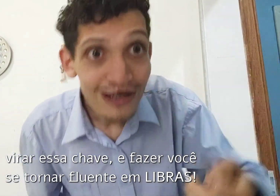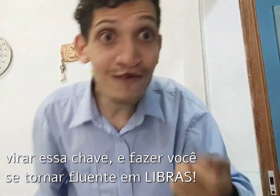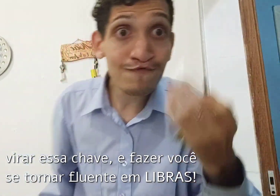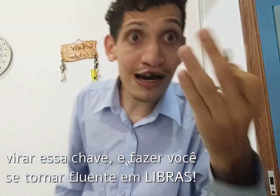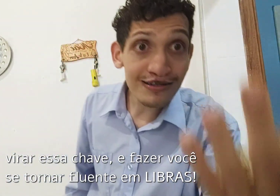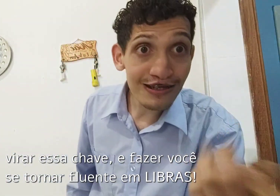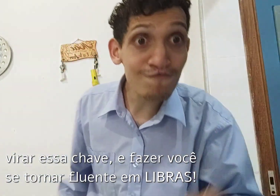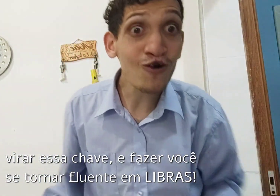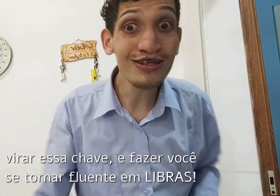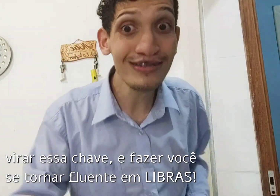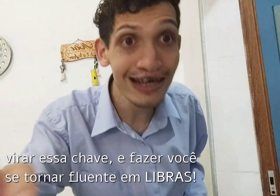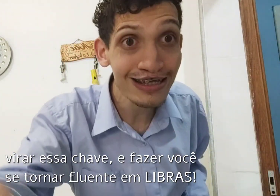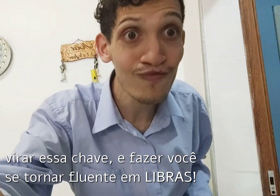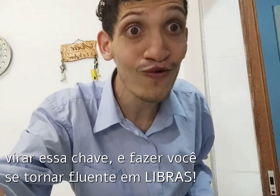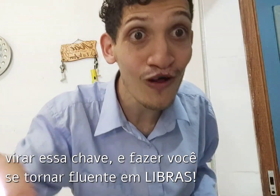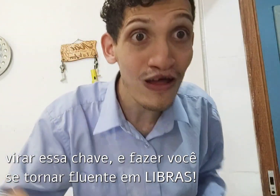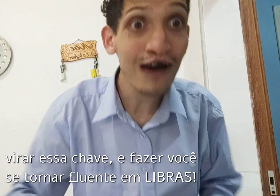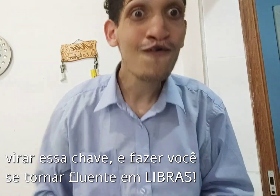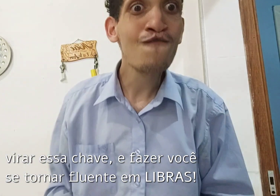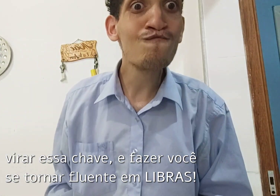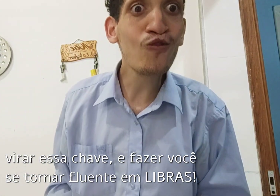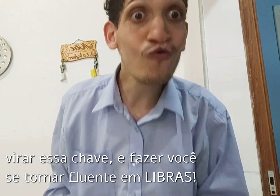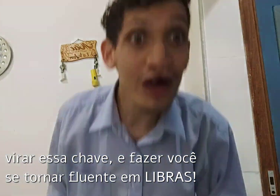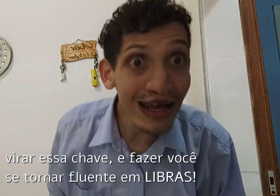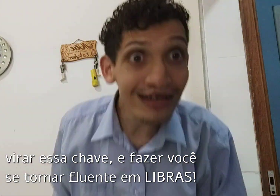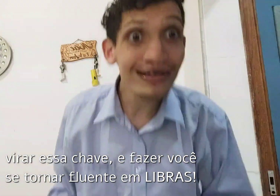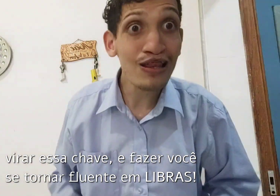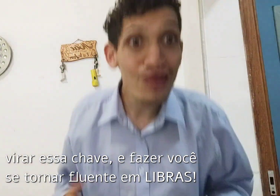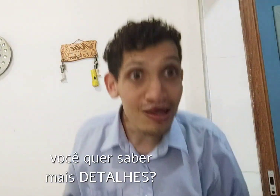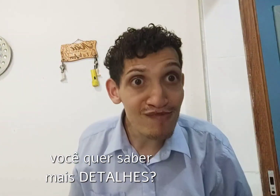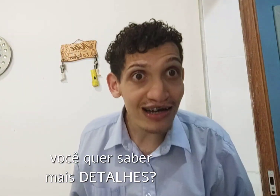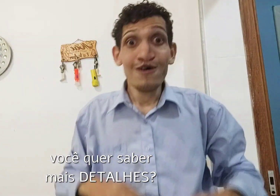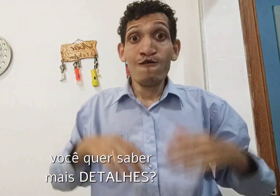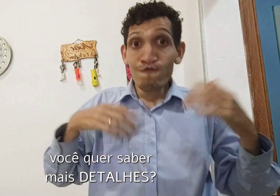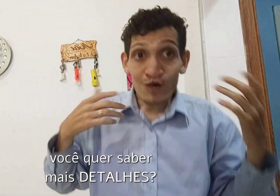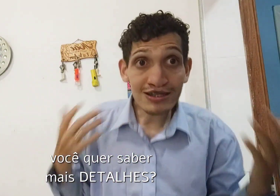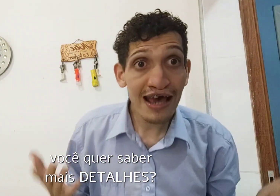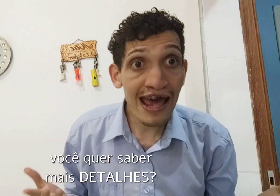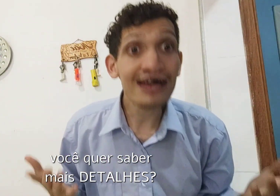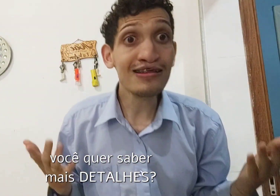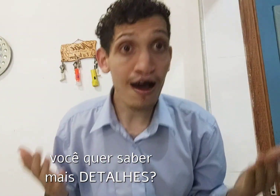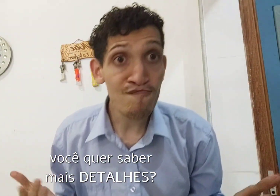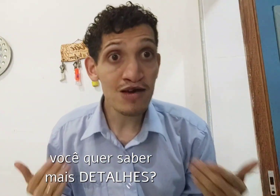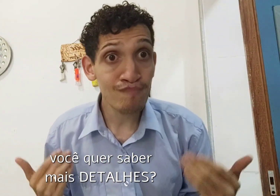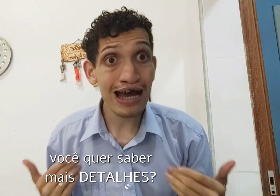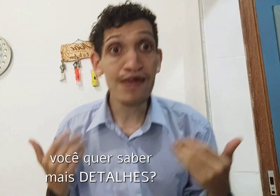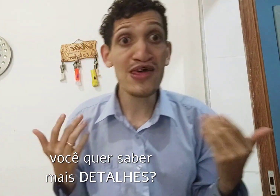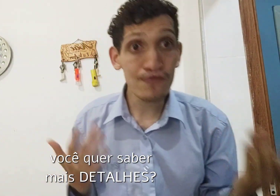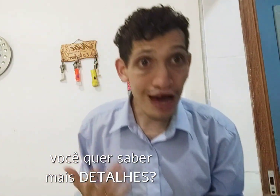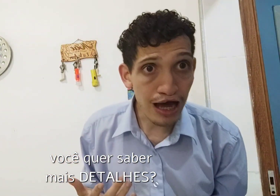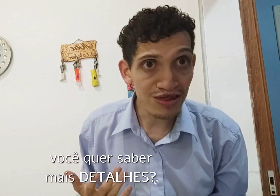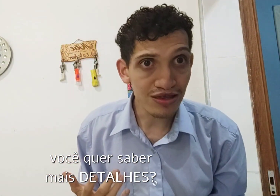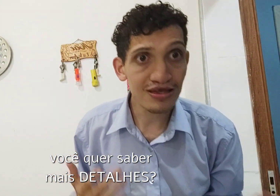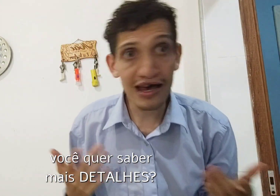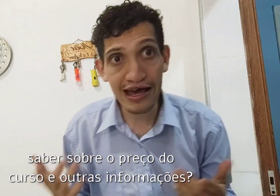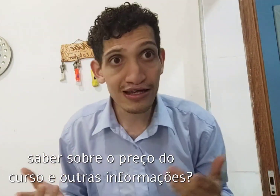e fazer você se tornar fluendo em Libras. Você é saber mais detalhes? é